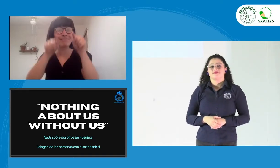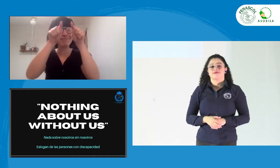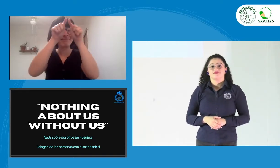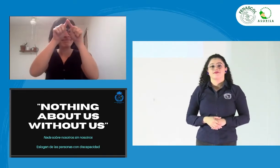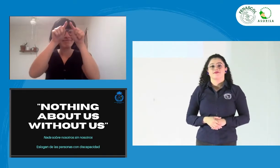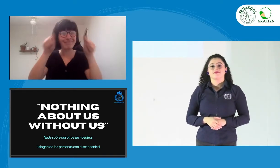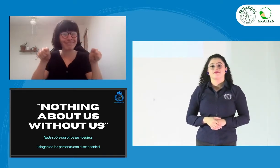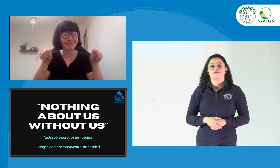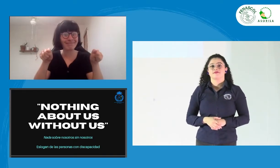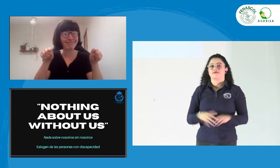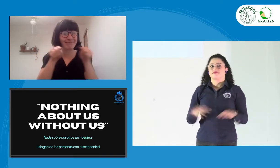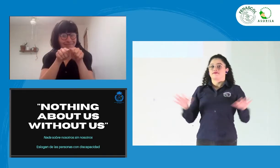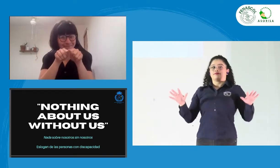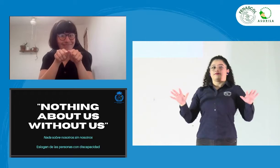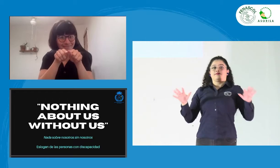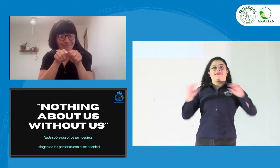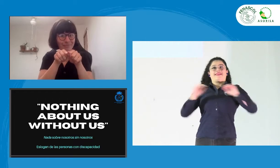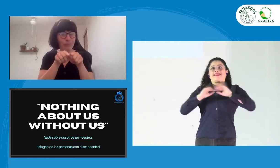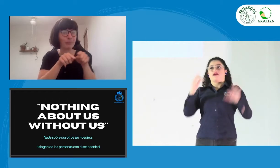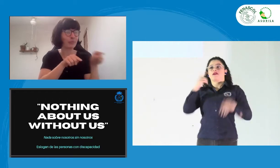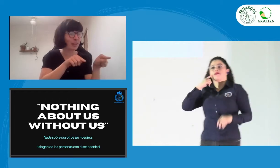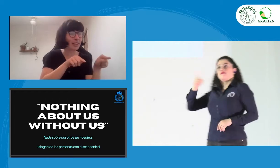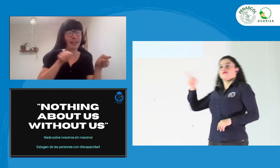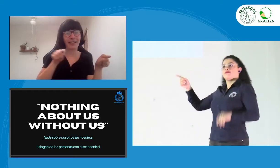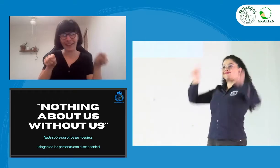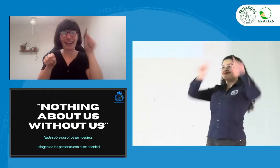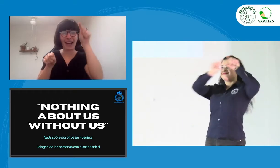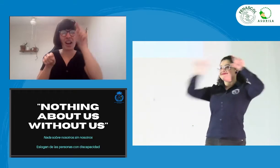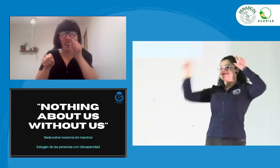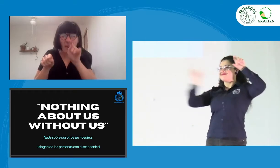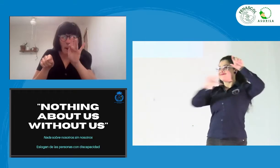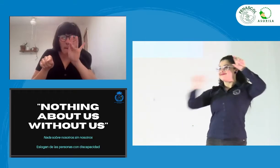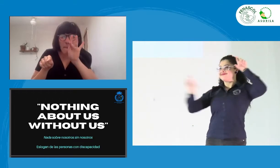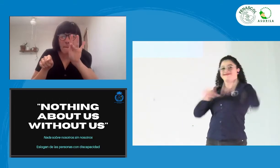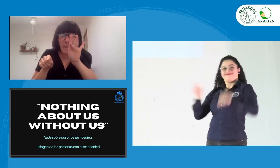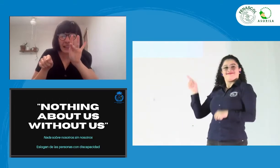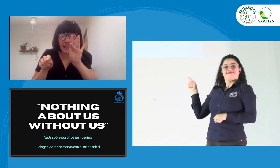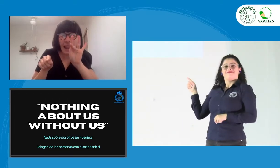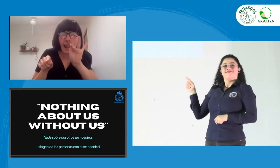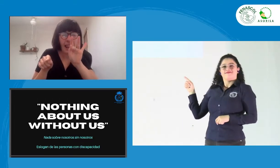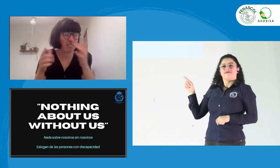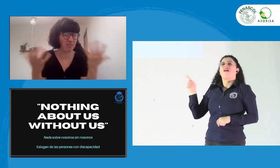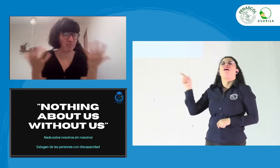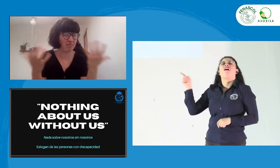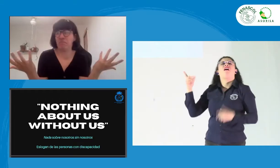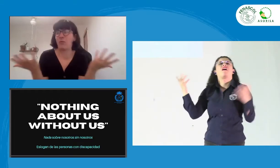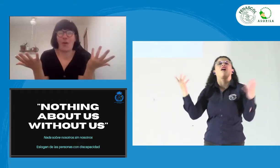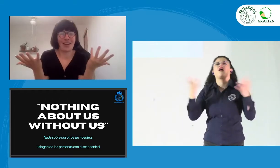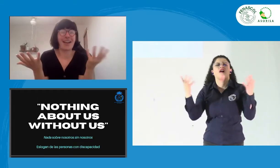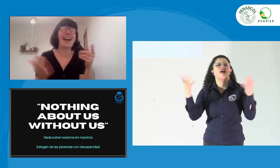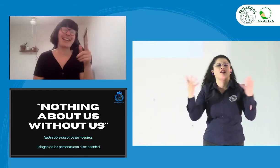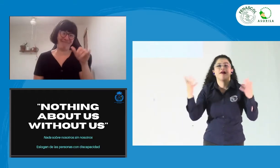Ahora, muy bien, lo que estamos viendo de esa triada en la que estábamos nosotros allí,